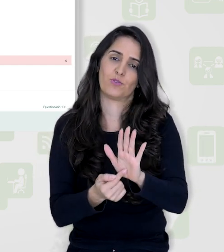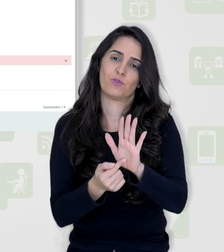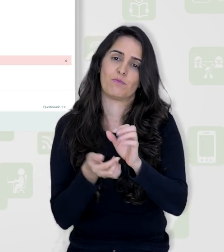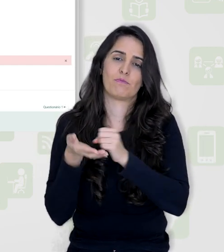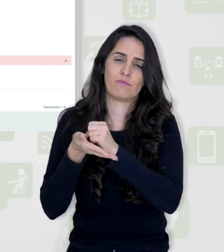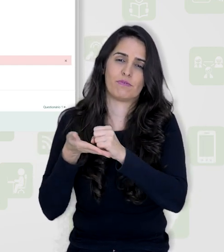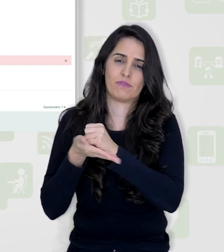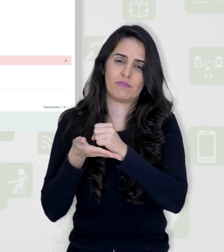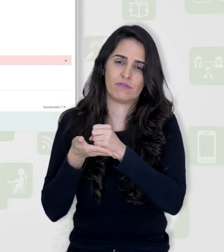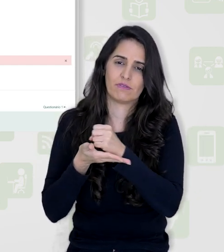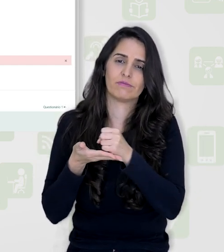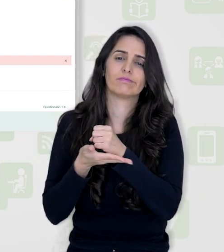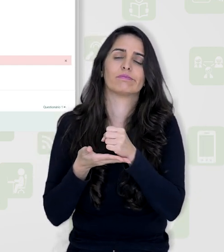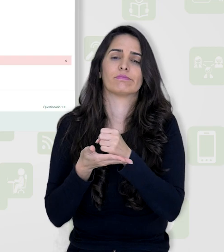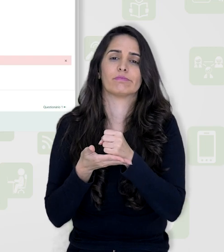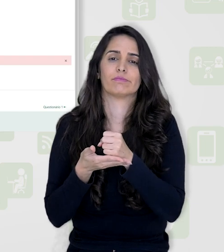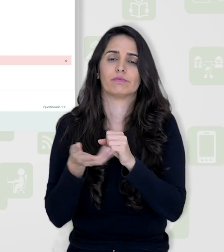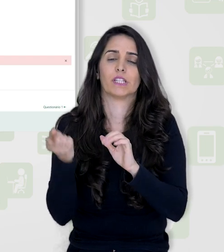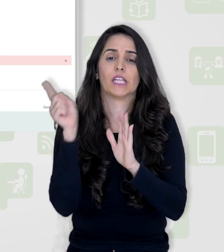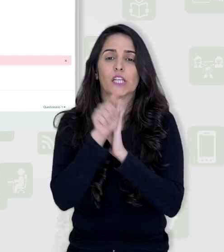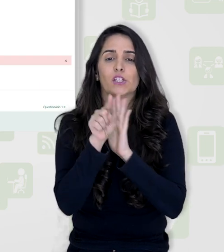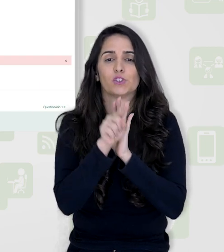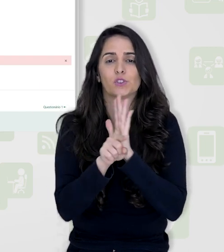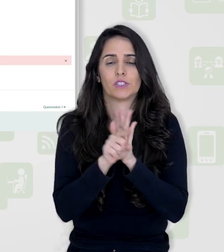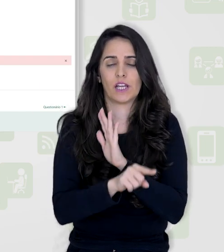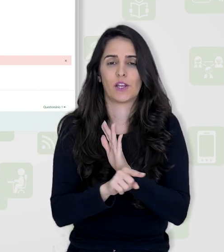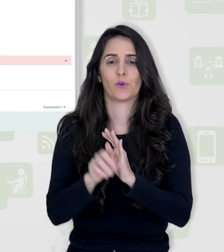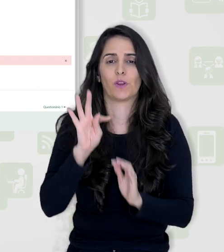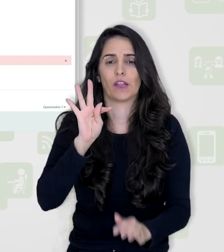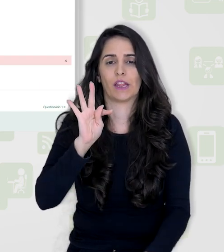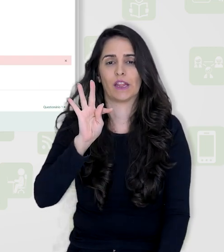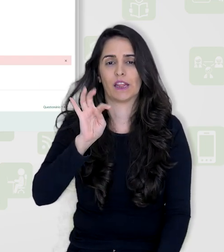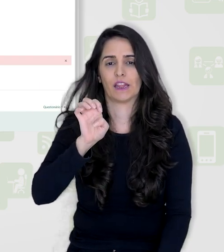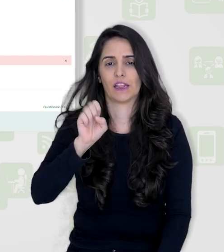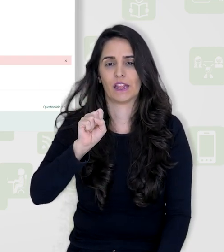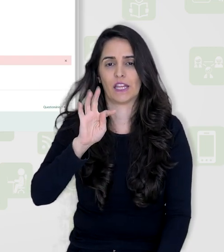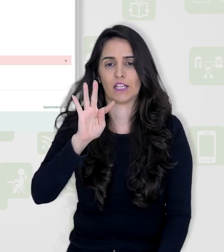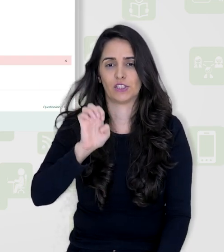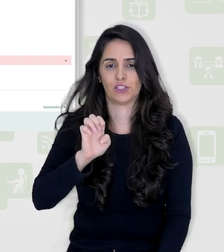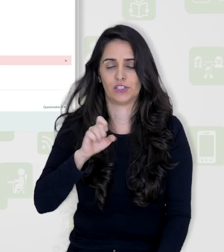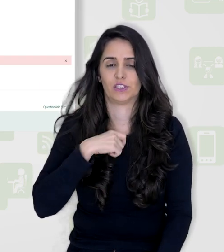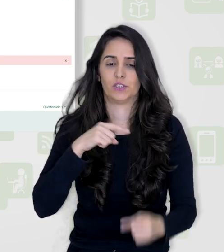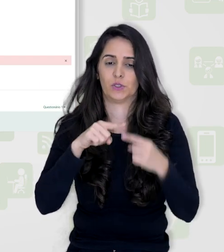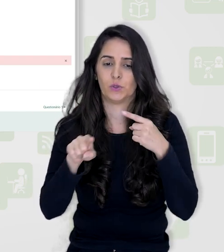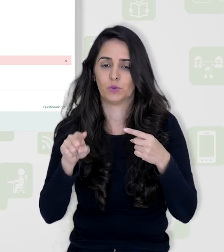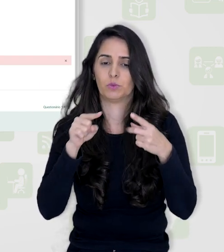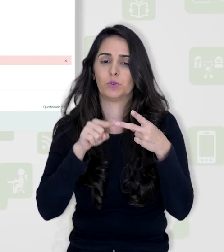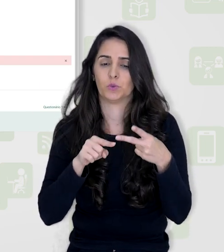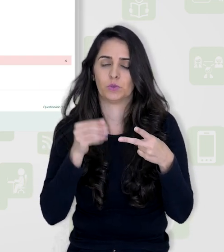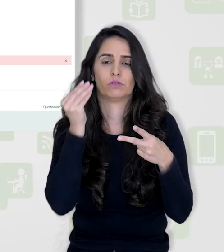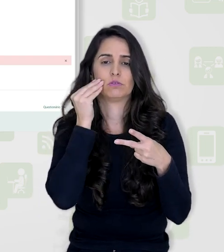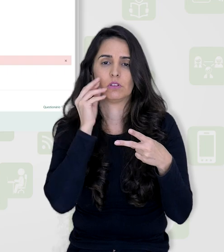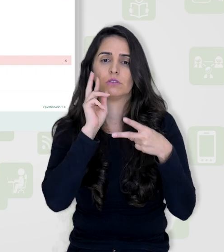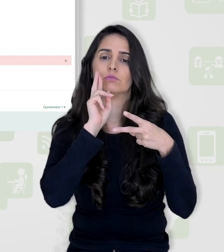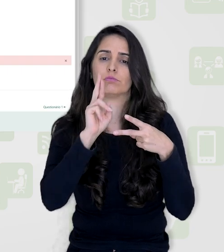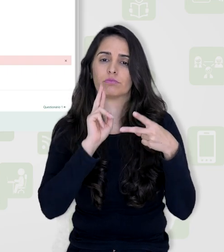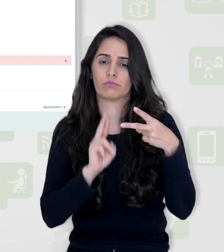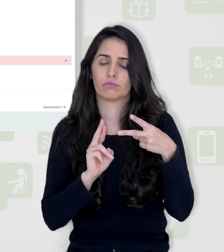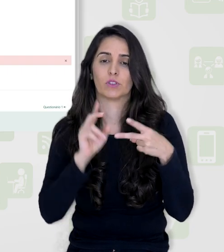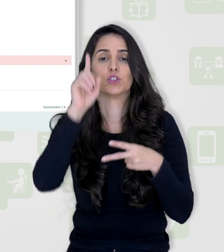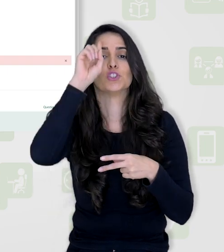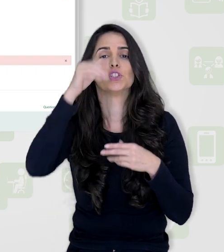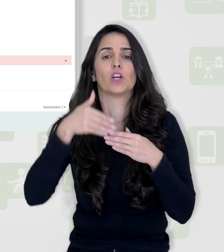configurações básicas, ele é o nosso questionário teste, então são duas tentativas permitidas,